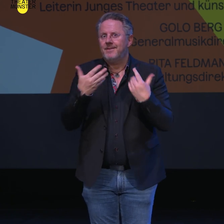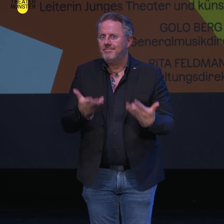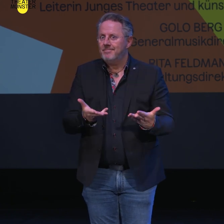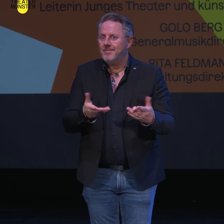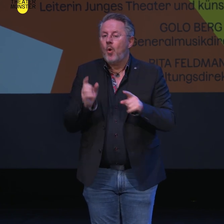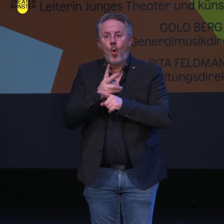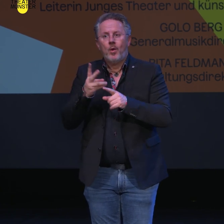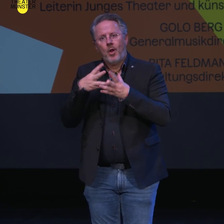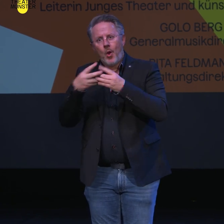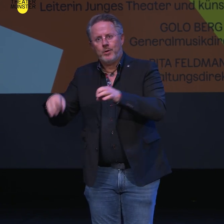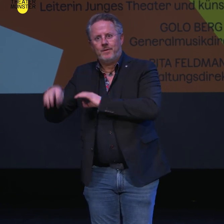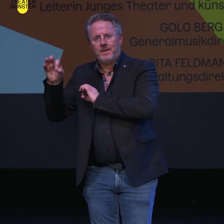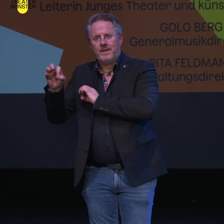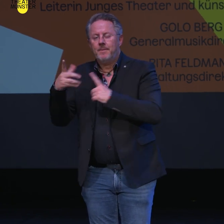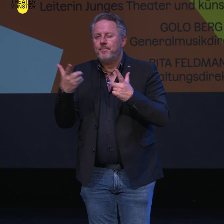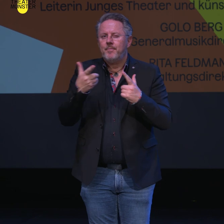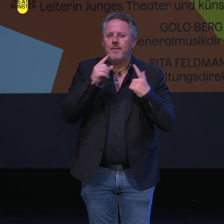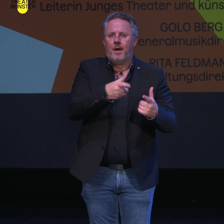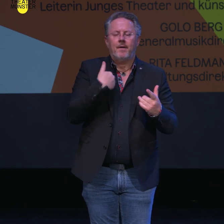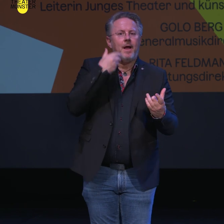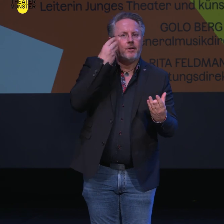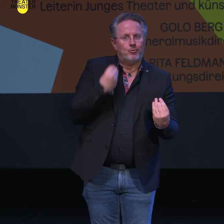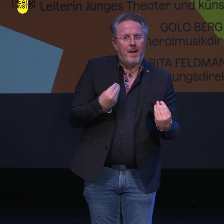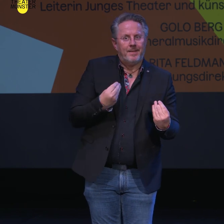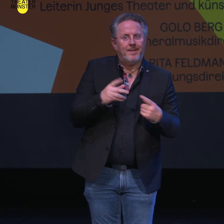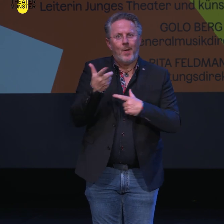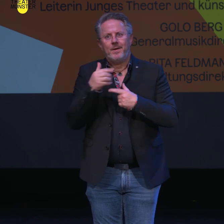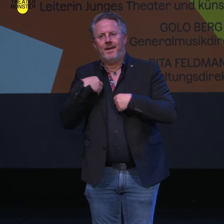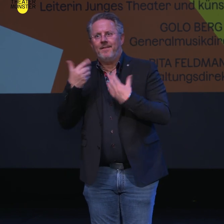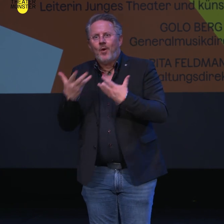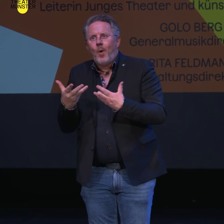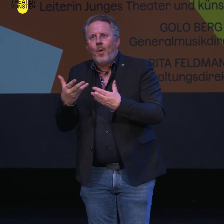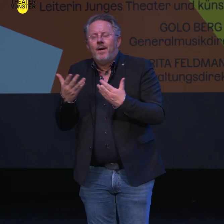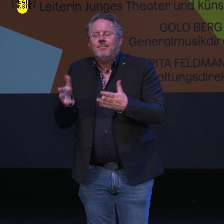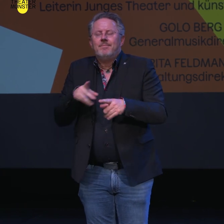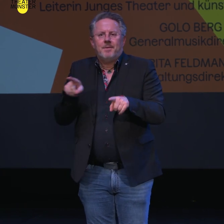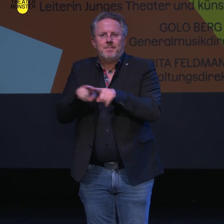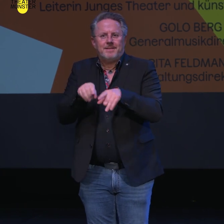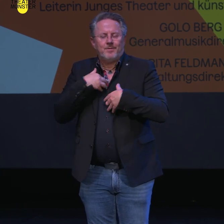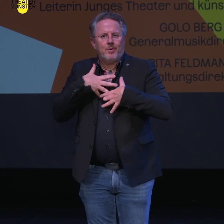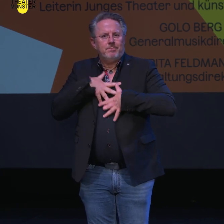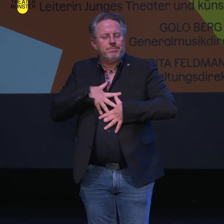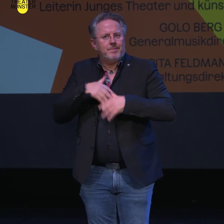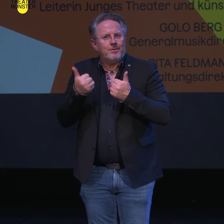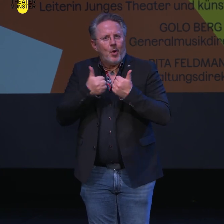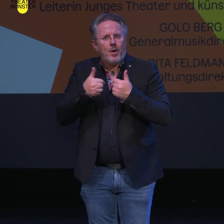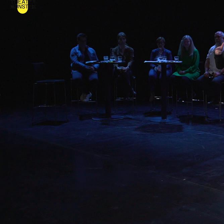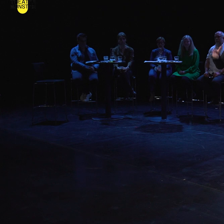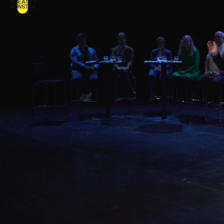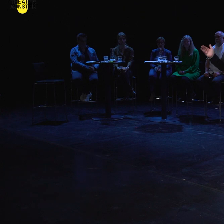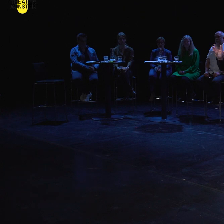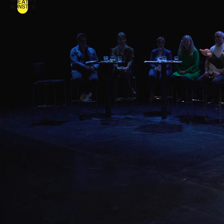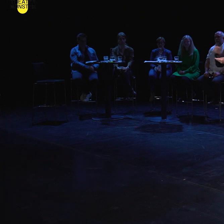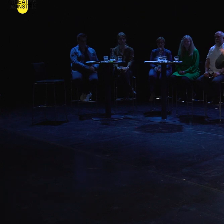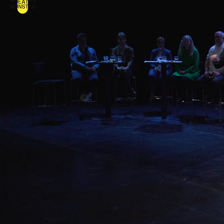Lösungen suchen. Wir werden uns an Spannungen freuen und Entspannung genießen. Das alles wollen wir zusammentun mit allen Sparten im engen Austausch und